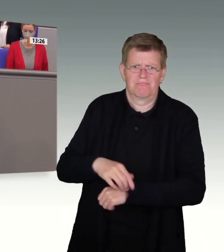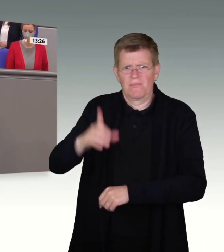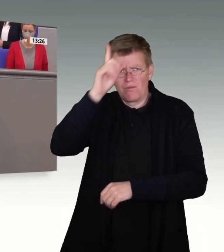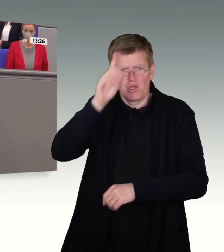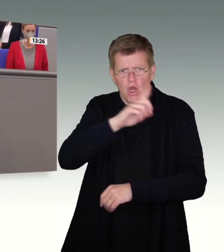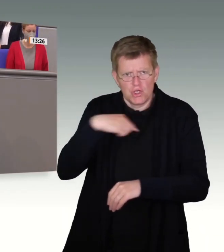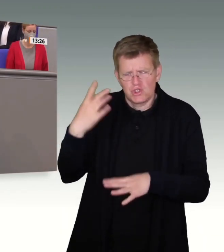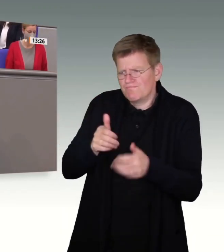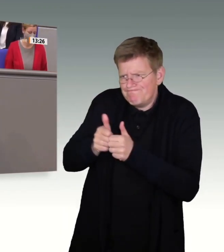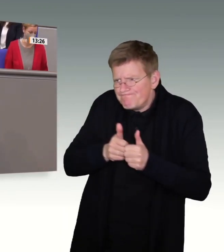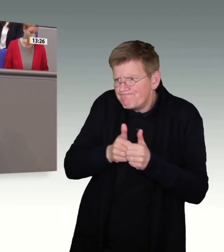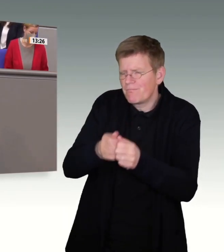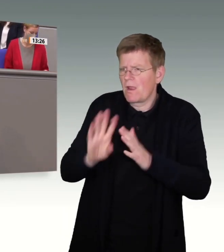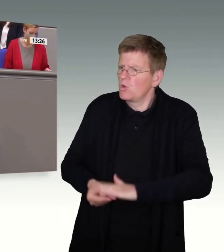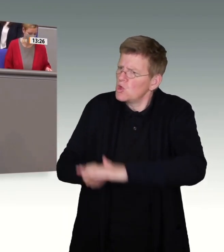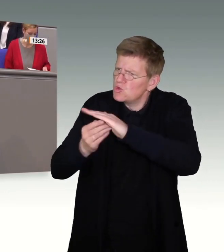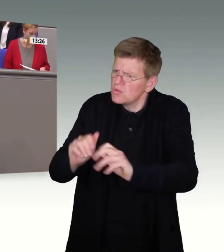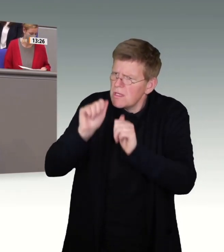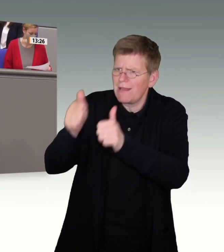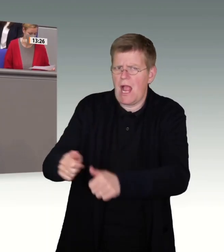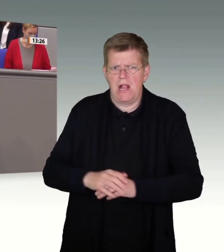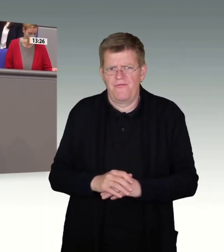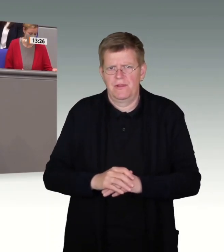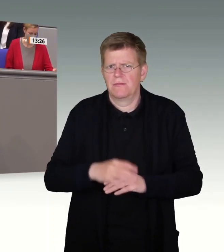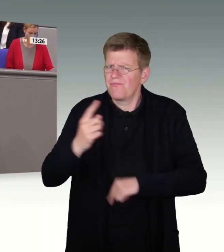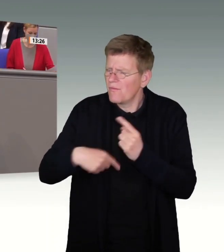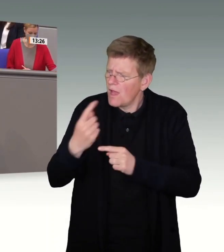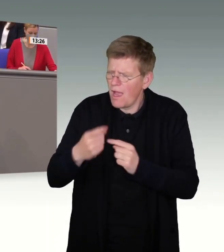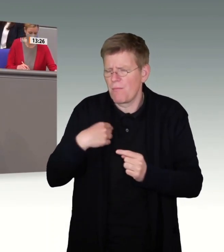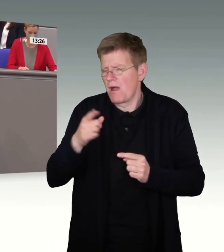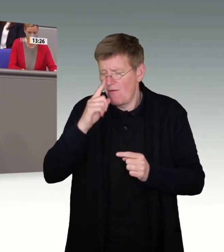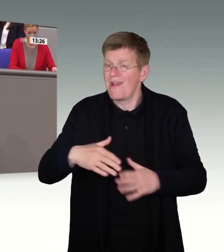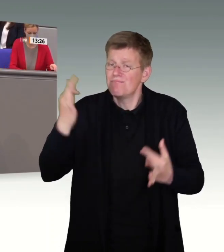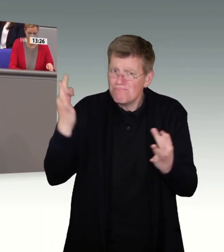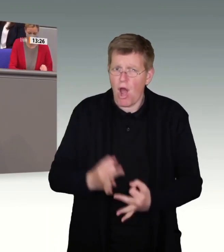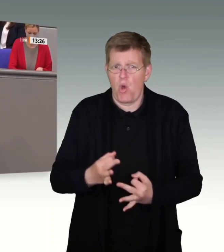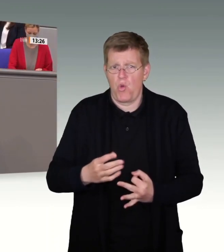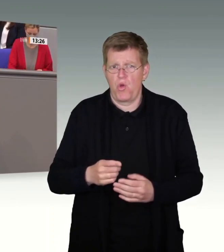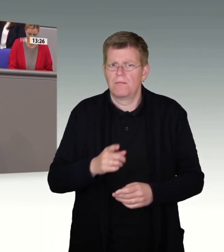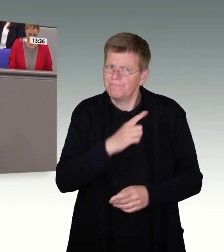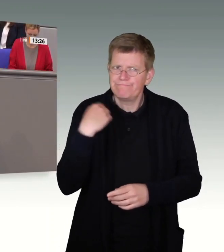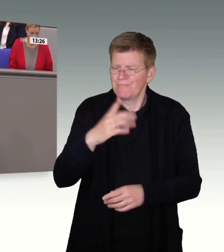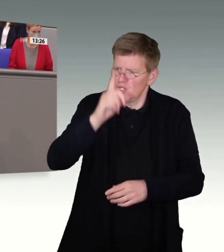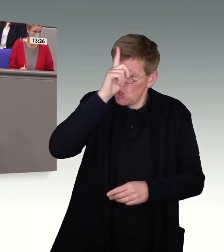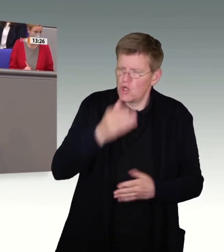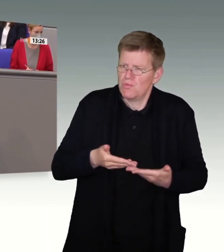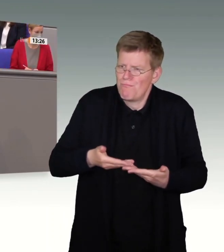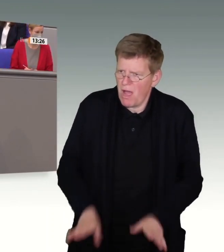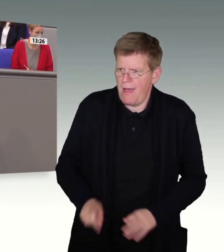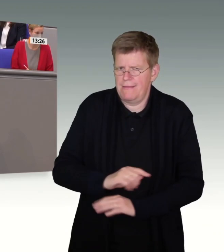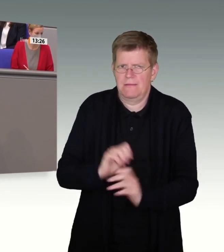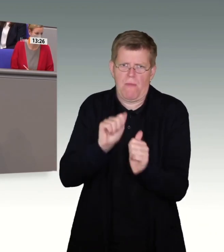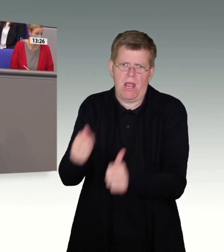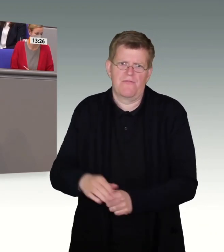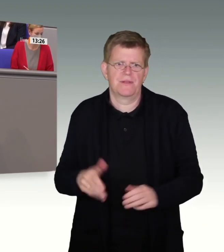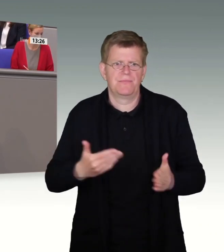helfen, unterstützen, immer dann, wenn es darauf ankommt. Dafür will ich mich auch an dieser Stelle herzlich bei all jenem bedanken, die